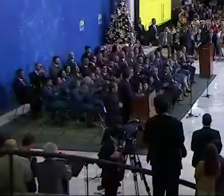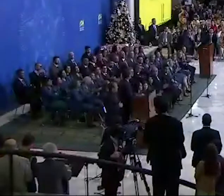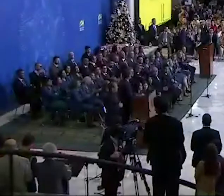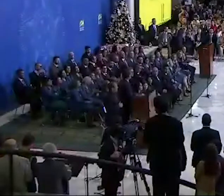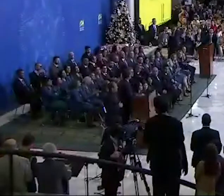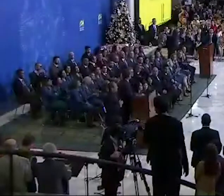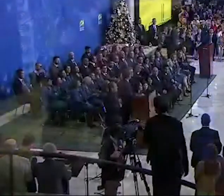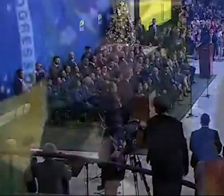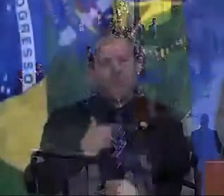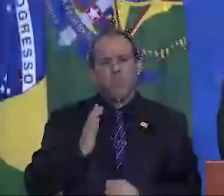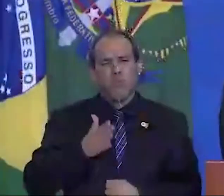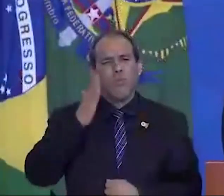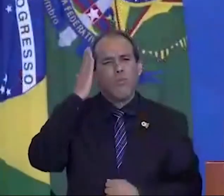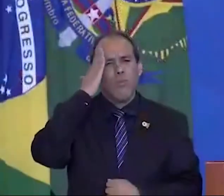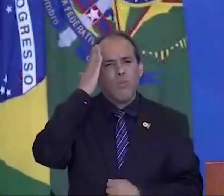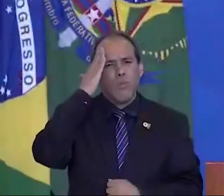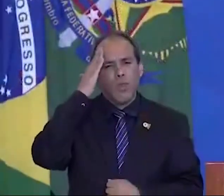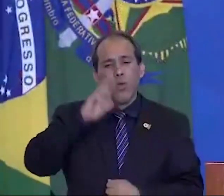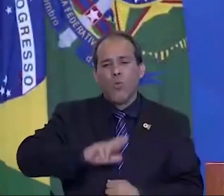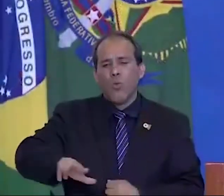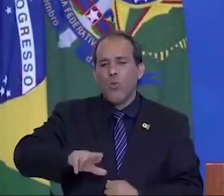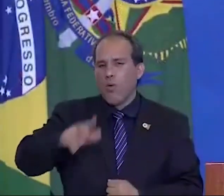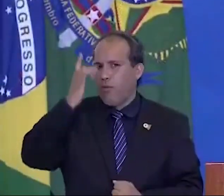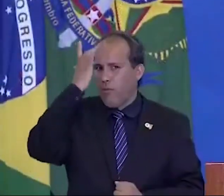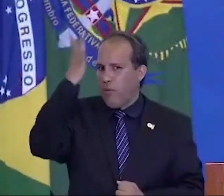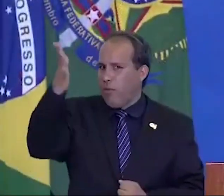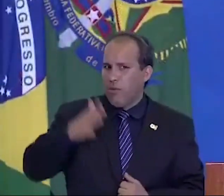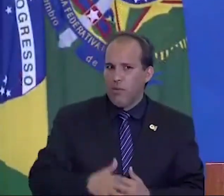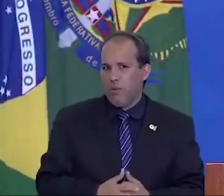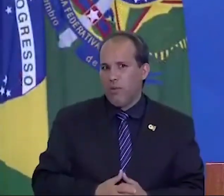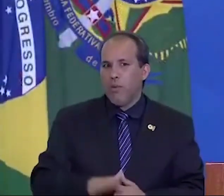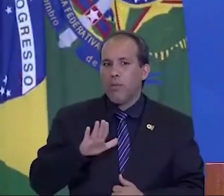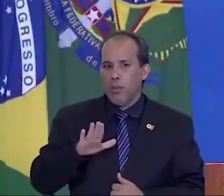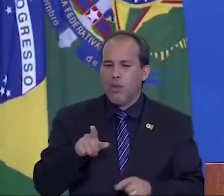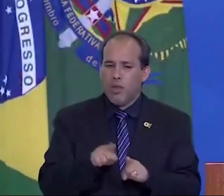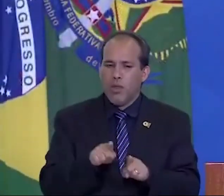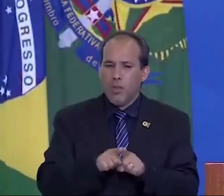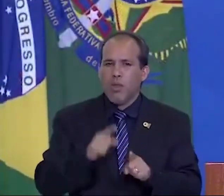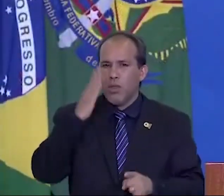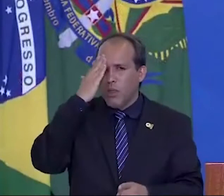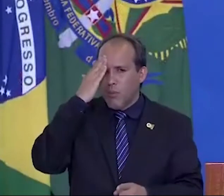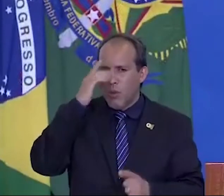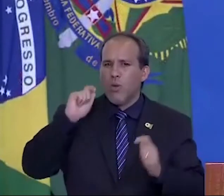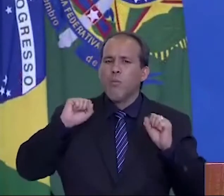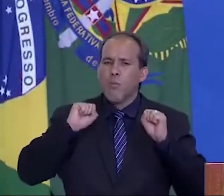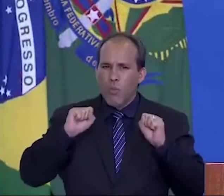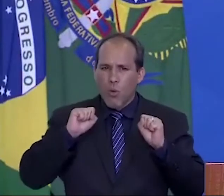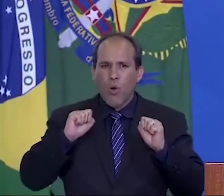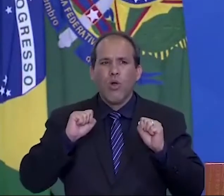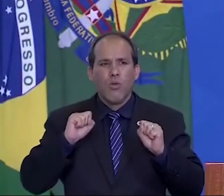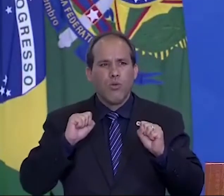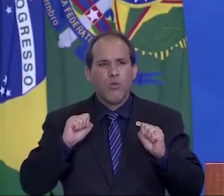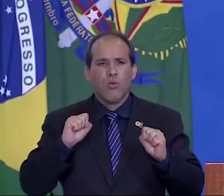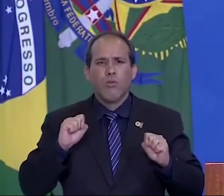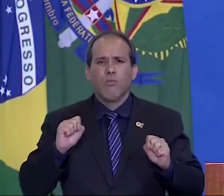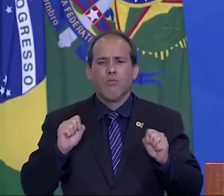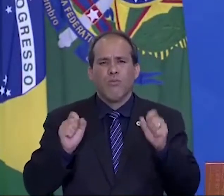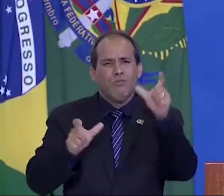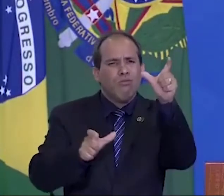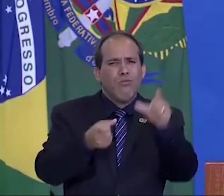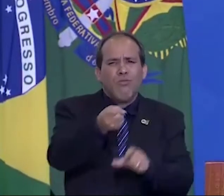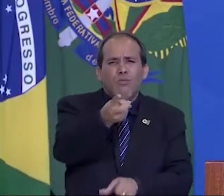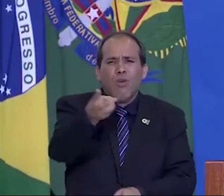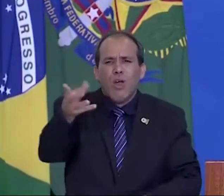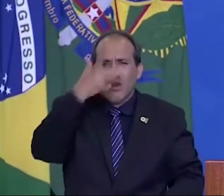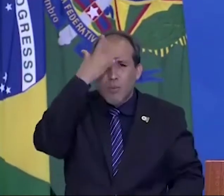Sabia que não seria fácil. Mas sabia que podia contar com valorosas pessoas